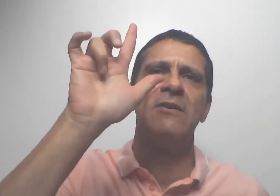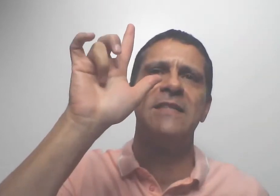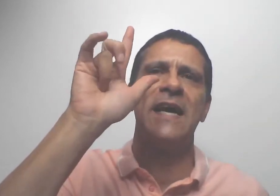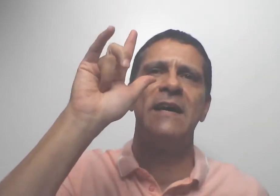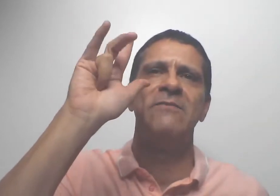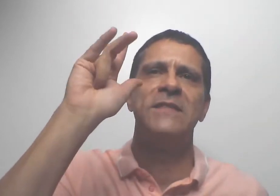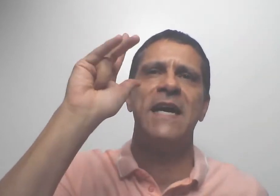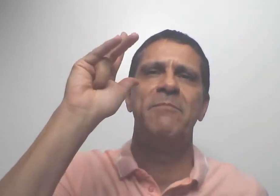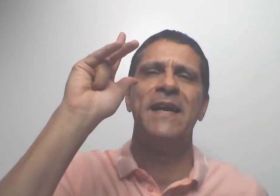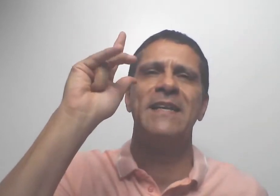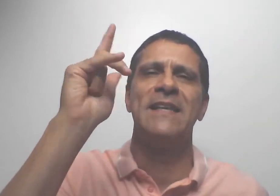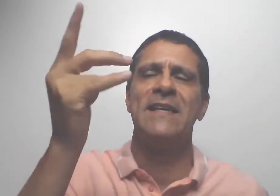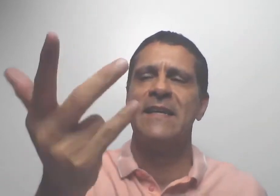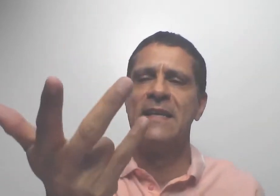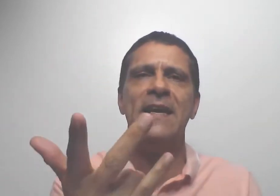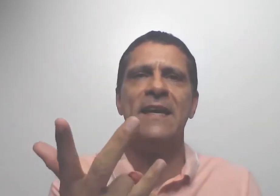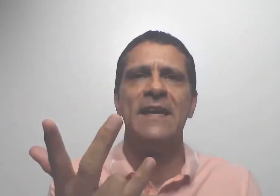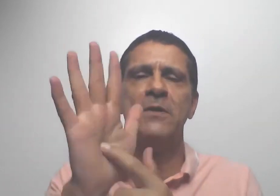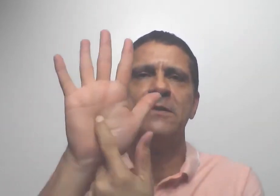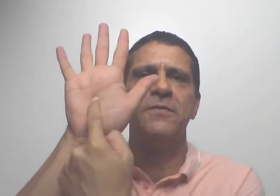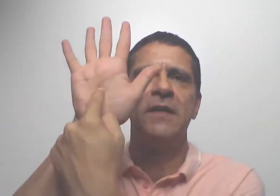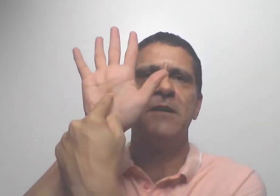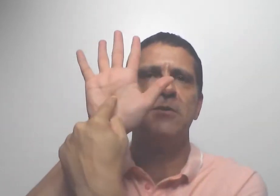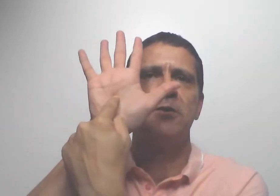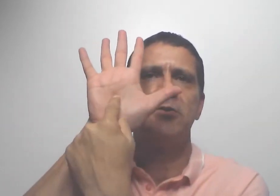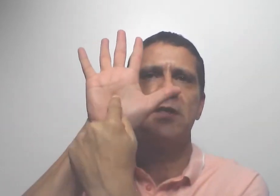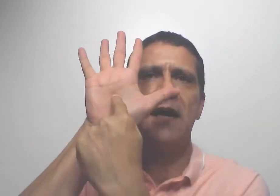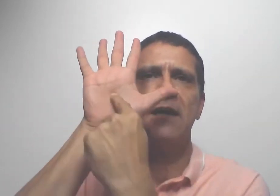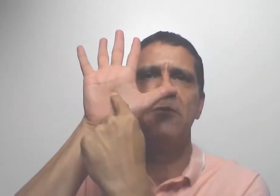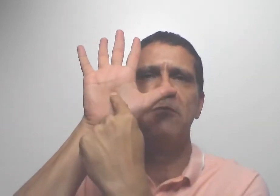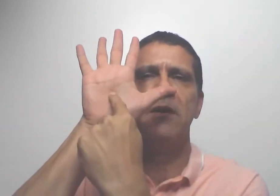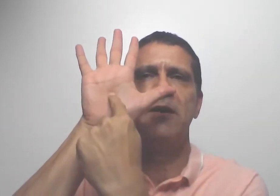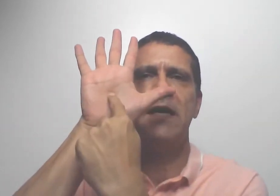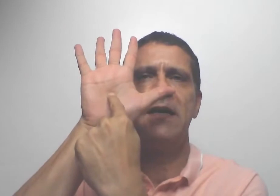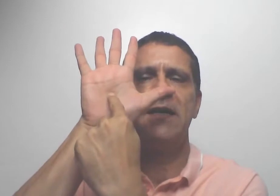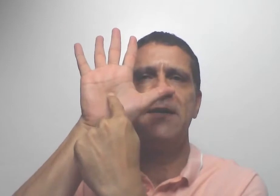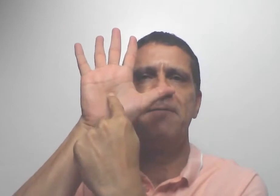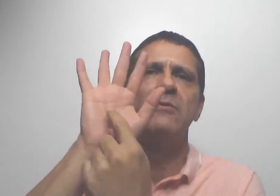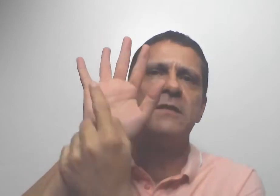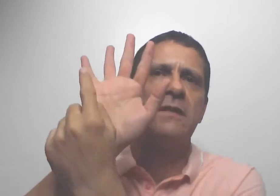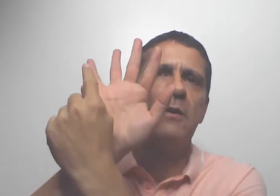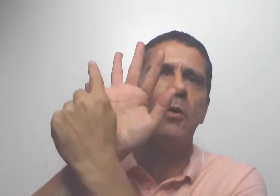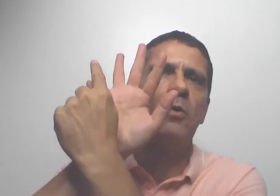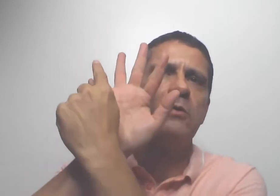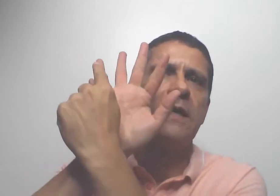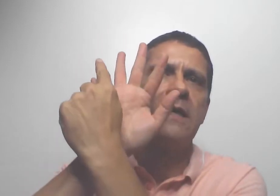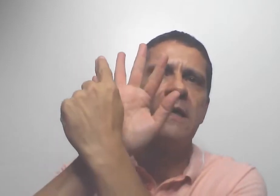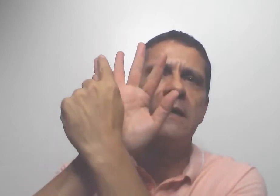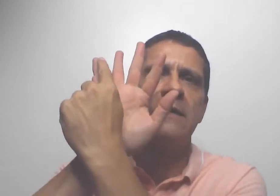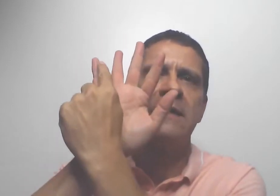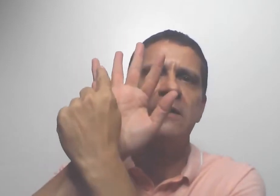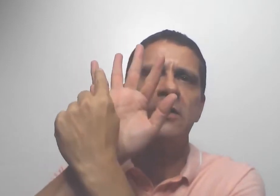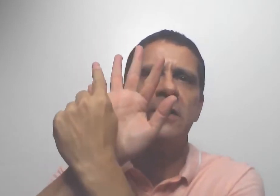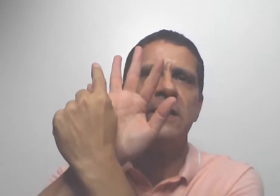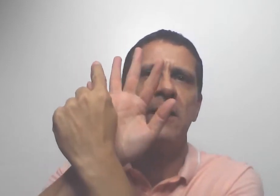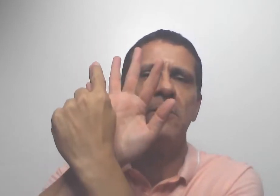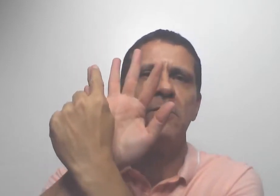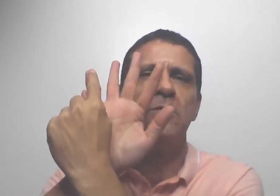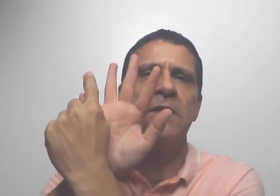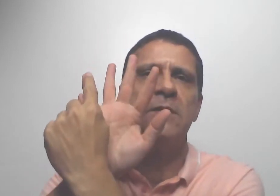encostar, você aperta, é onde fica o seu chakra. O meu é aqui. Aí você tem outro aqui na digital do